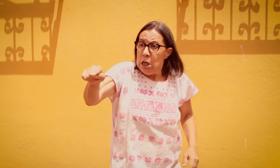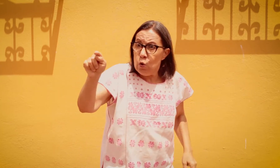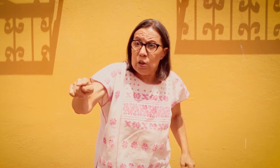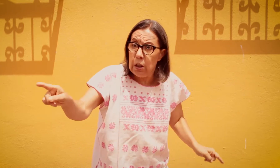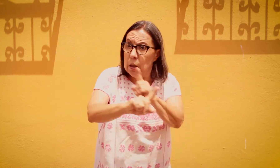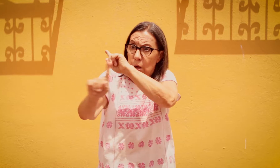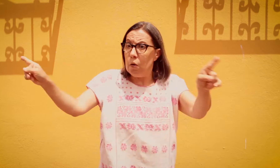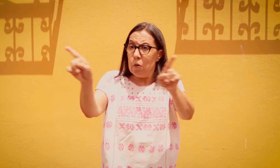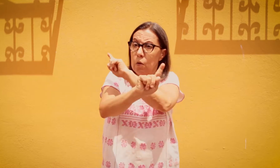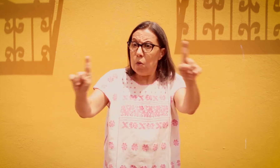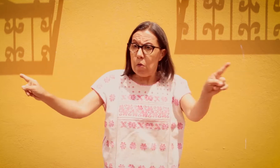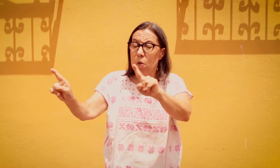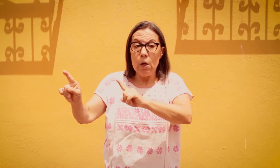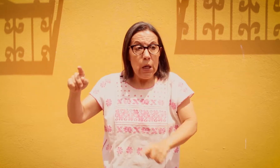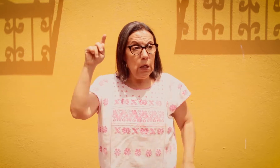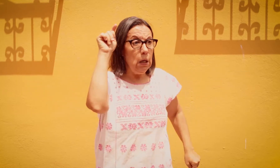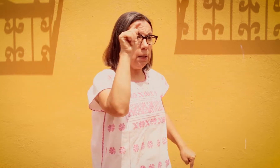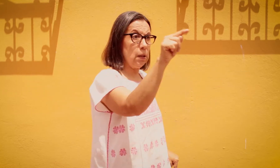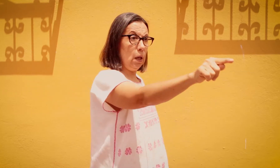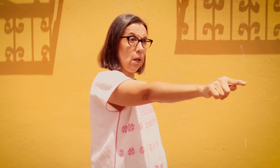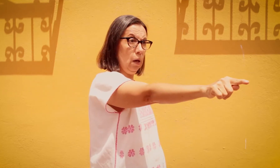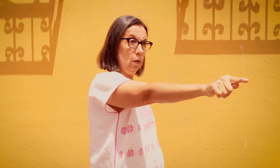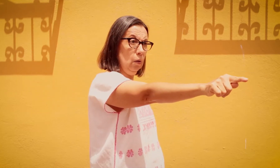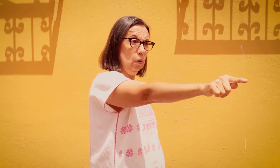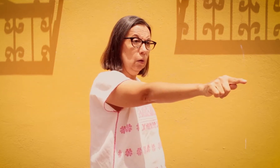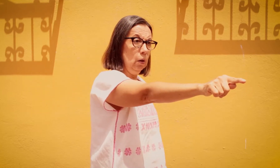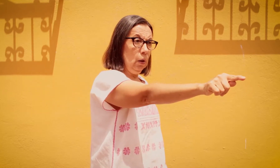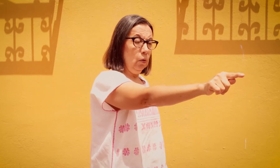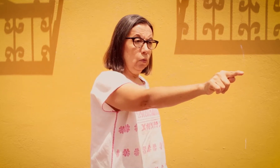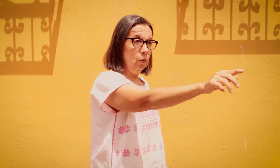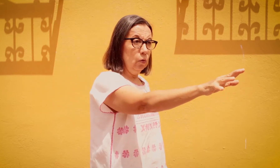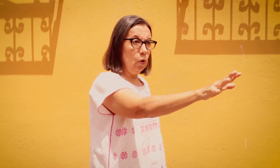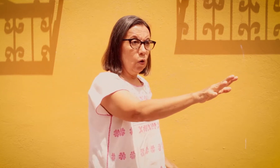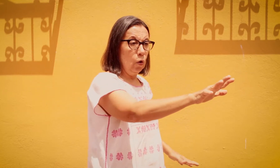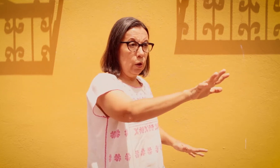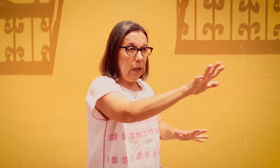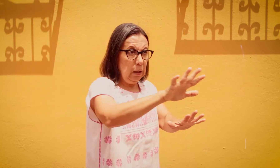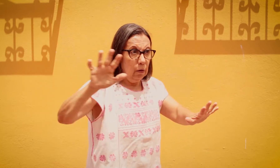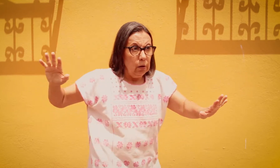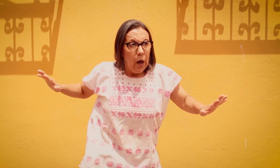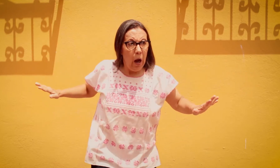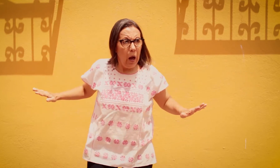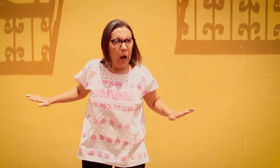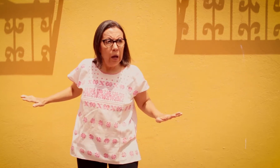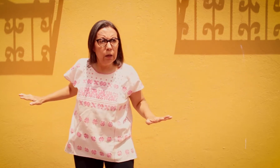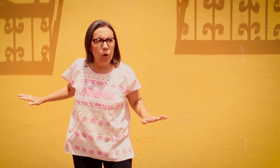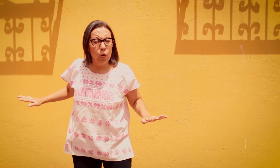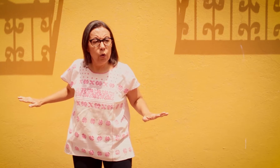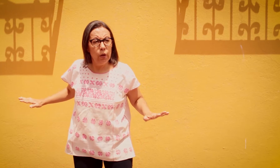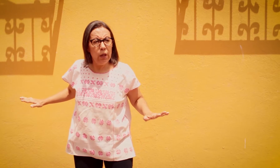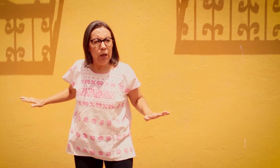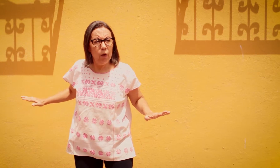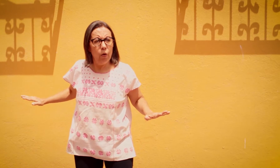Hizo así, dijo, no. Y le señaló un cocodrilo. ¡Ay, cocodrilo!